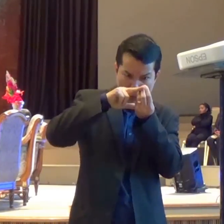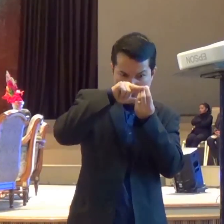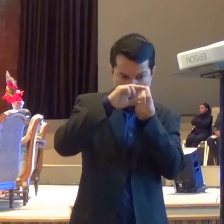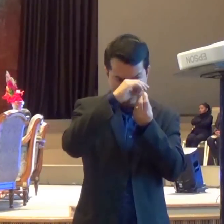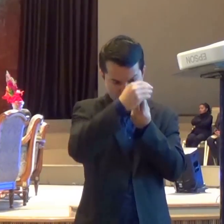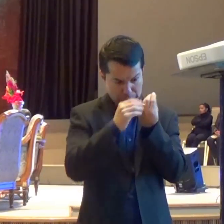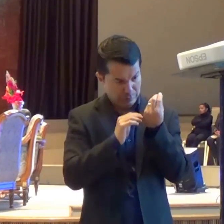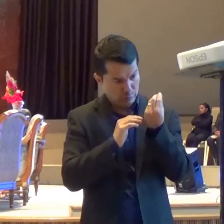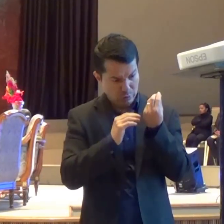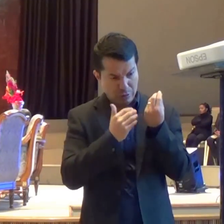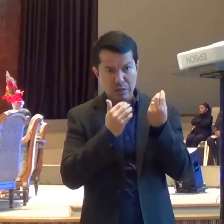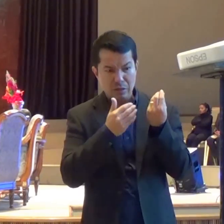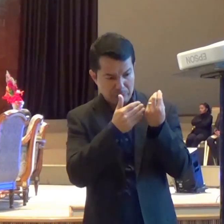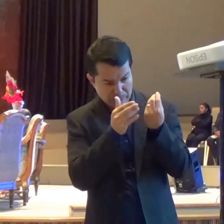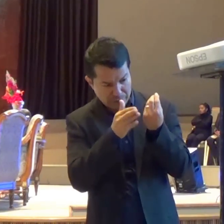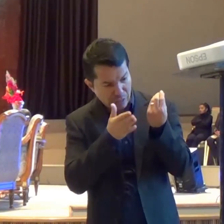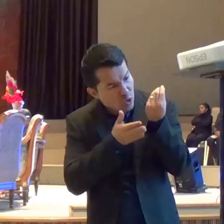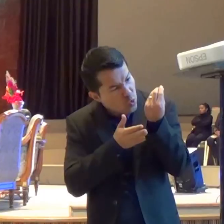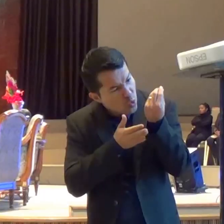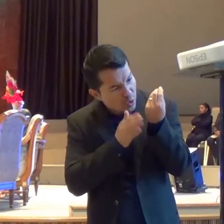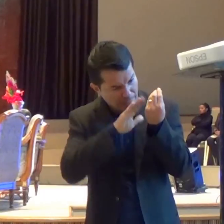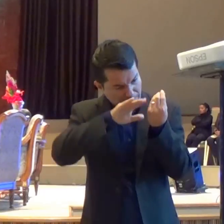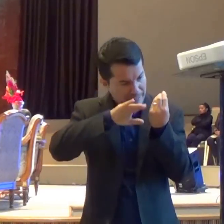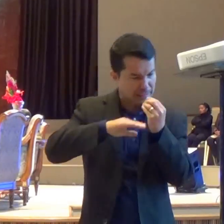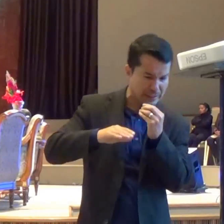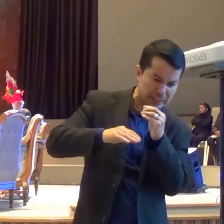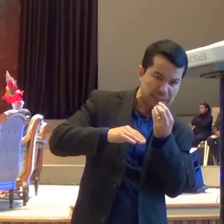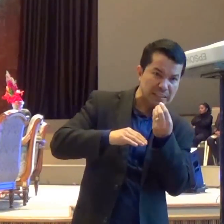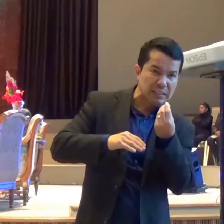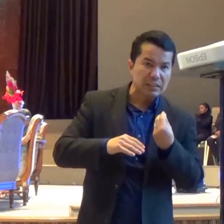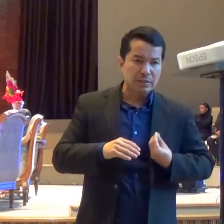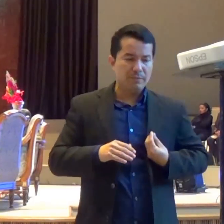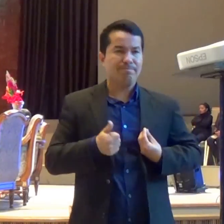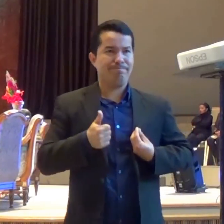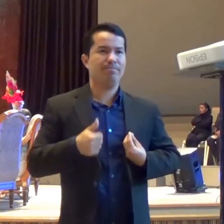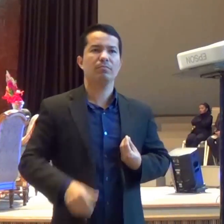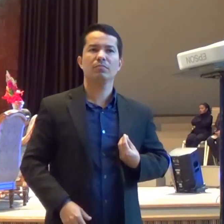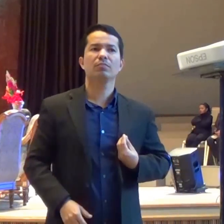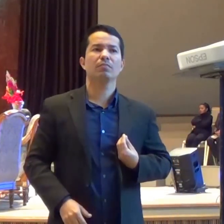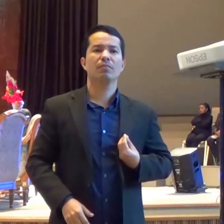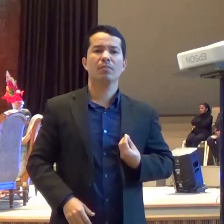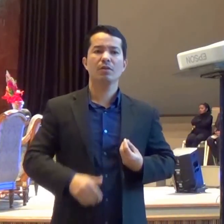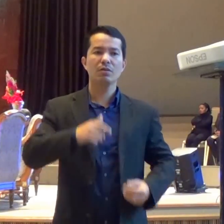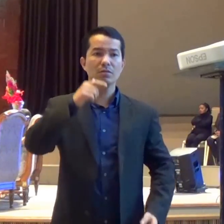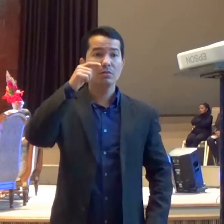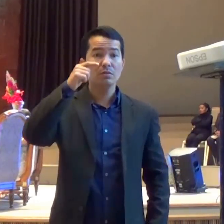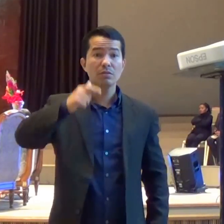Eu sei E olha Tenha até vergonha Outra vez